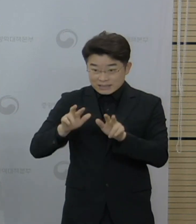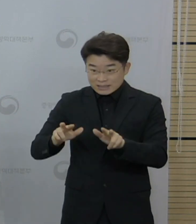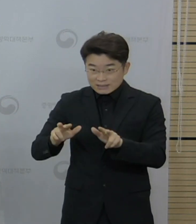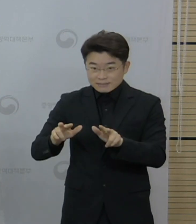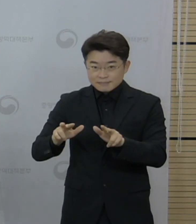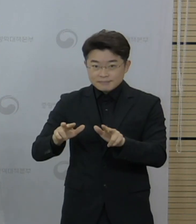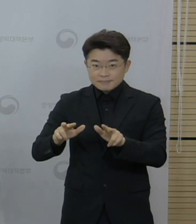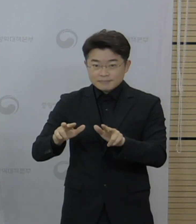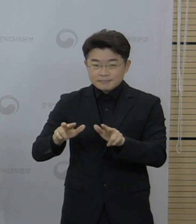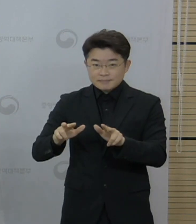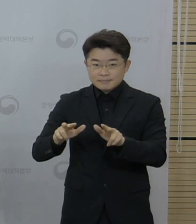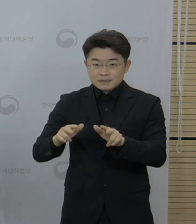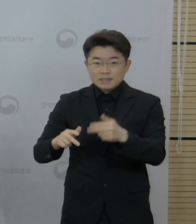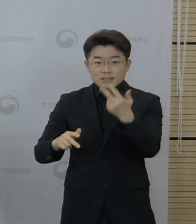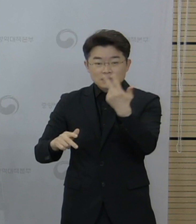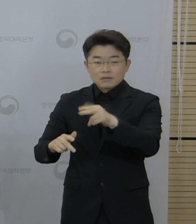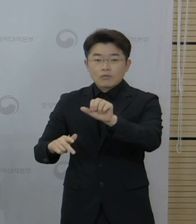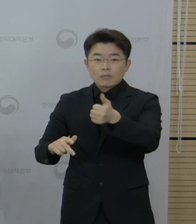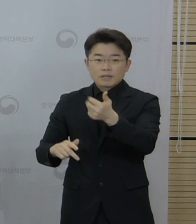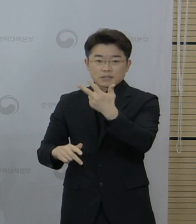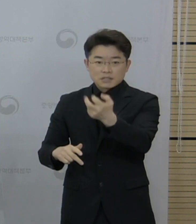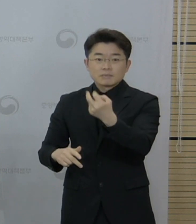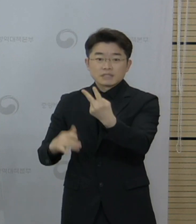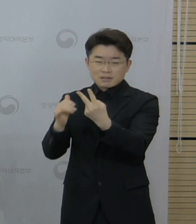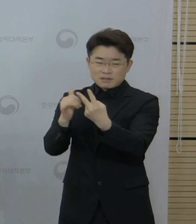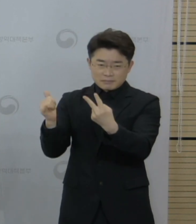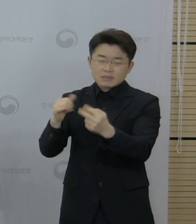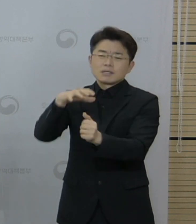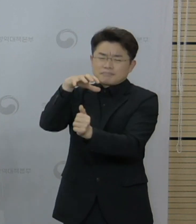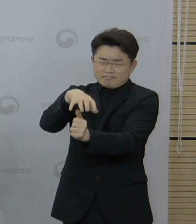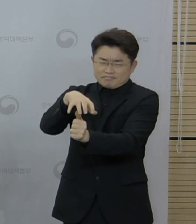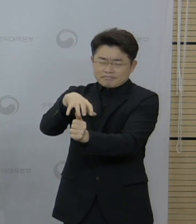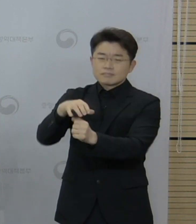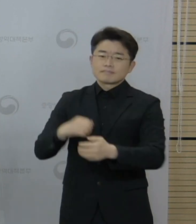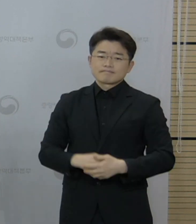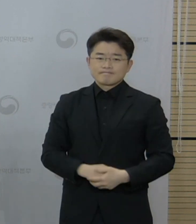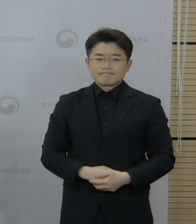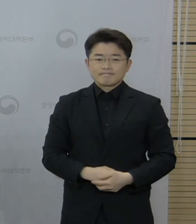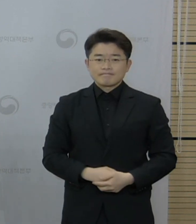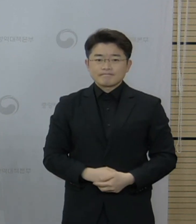7572명이 격리 중입니다.